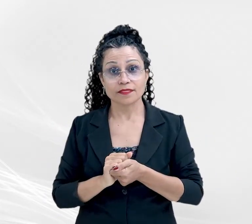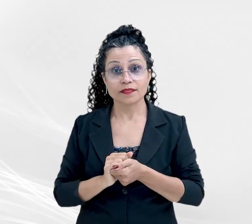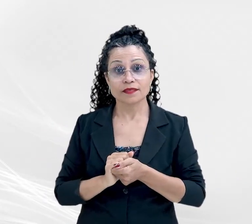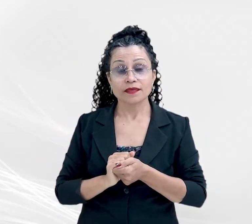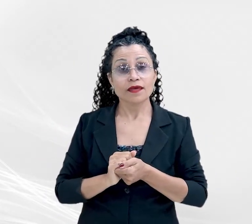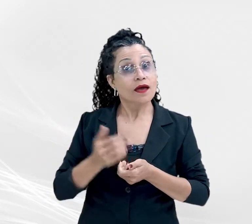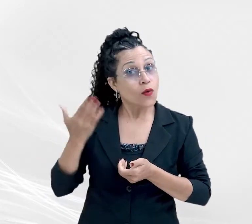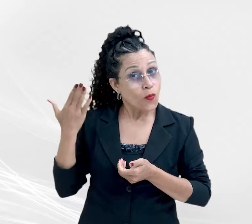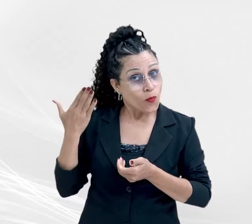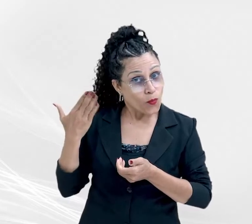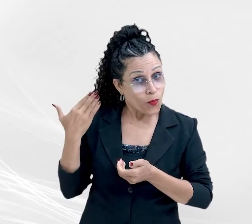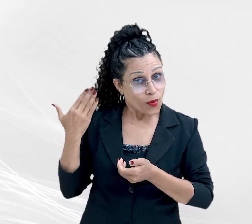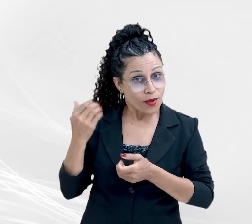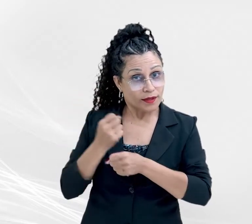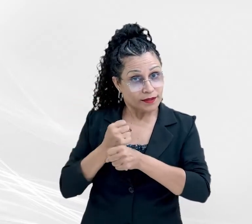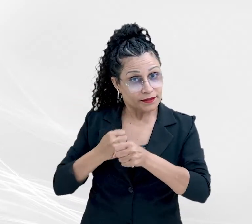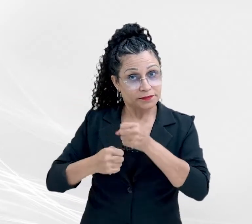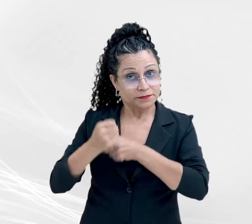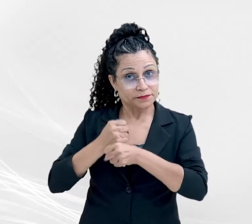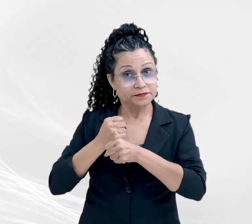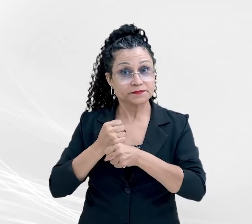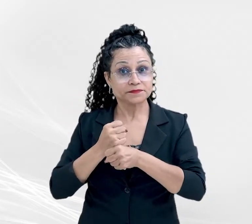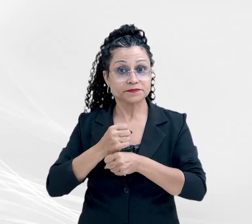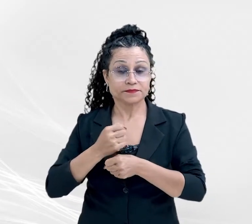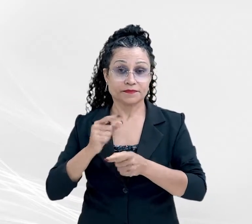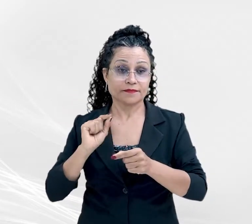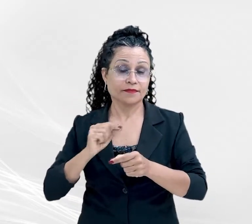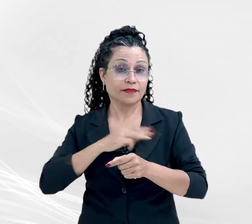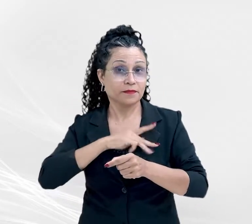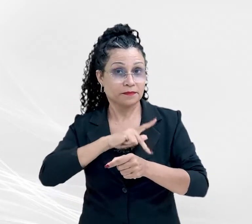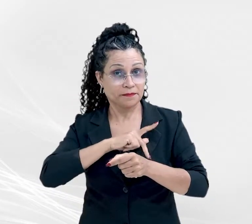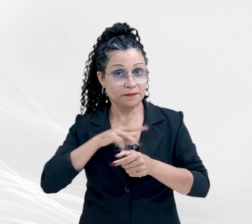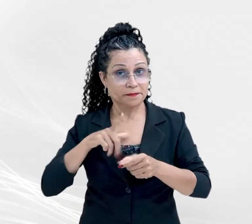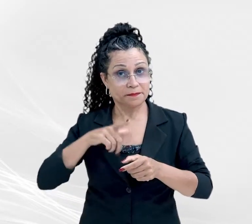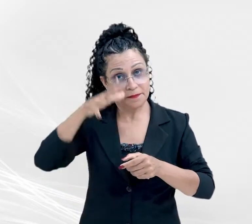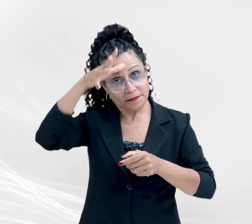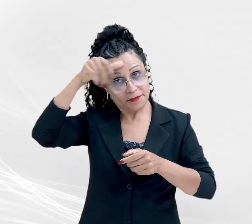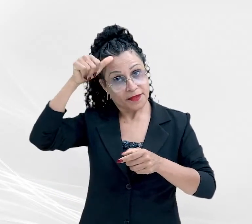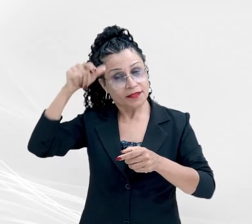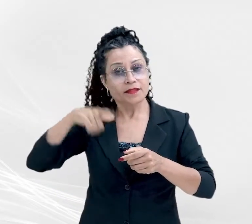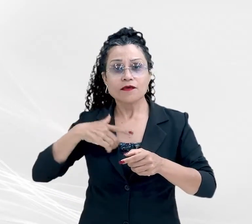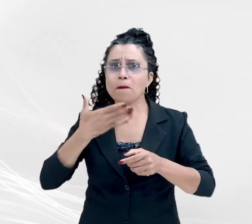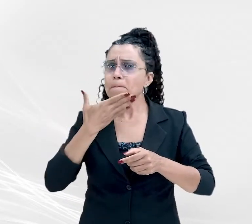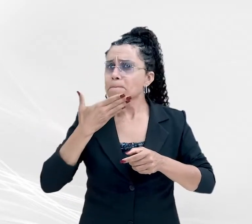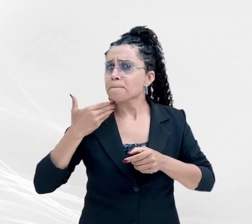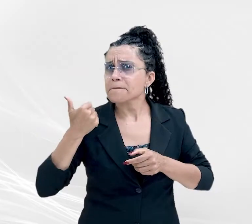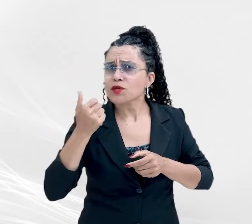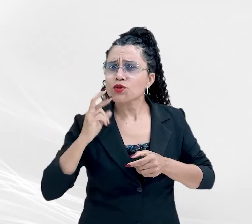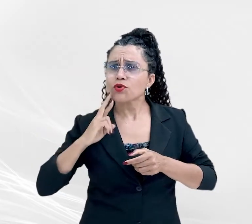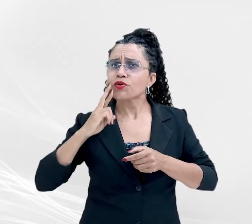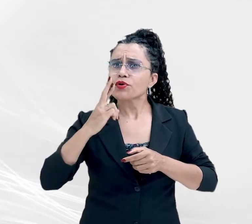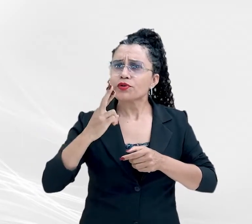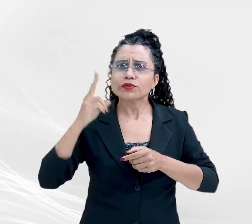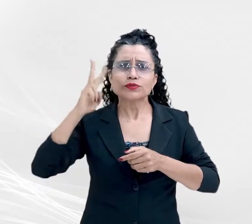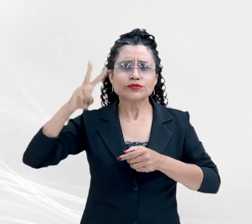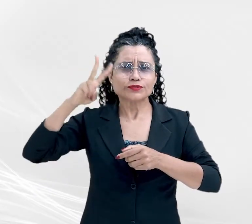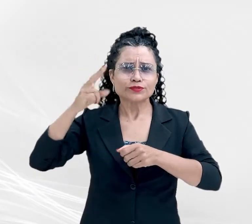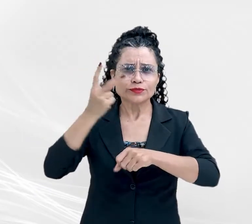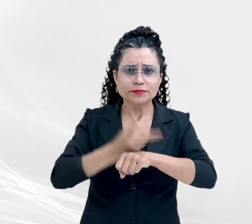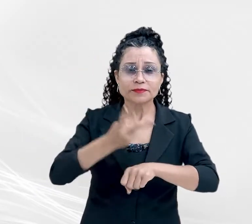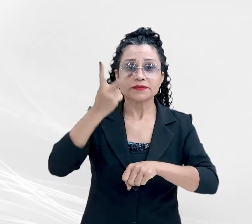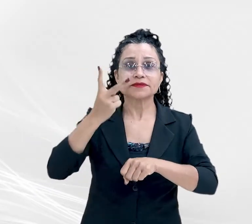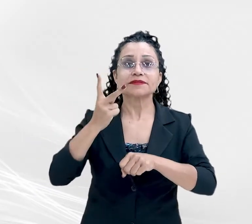passado, o MPMT obteve um dos melhores resultados da história no Prêmio CNMP,